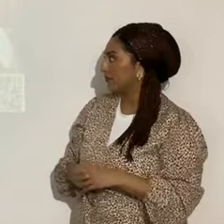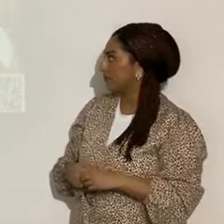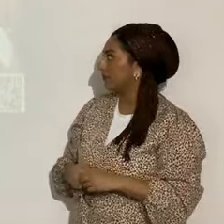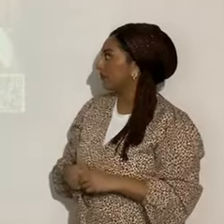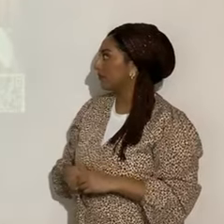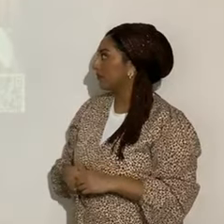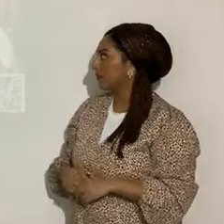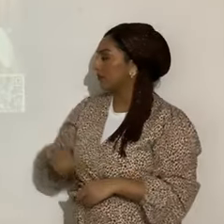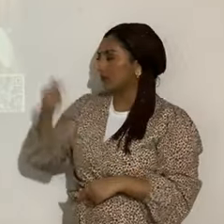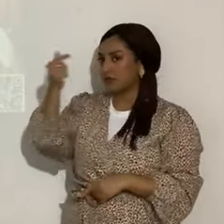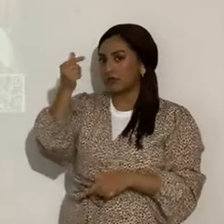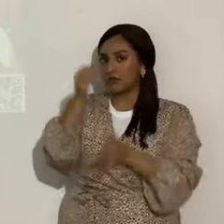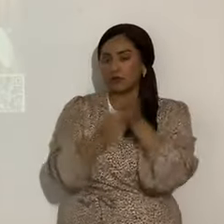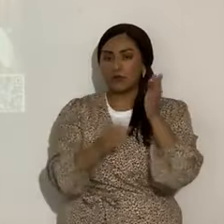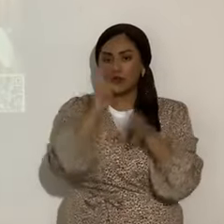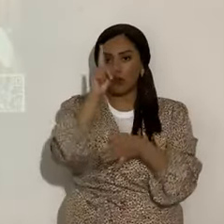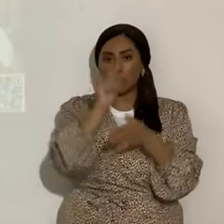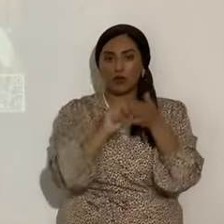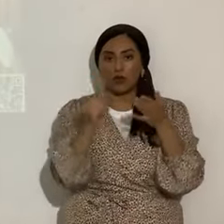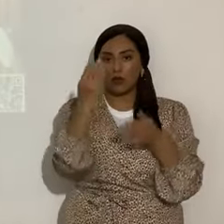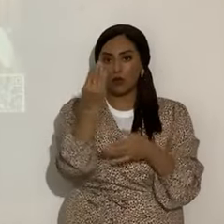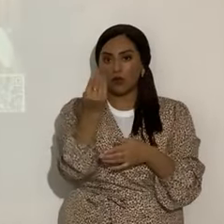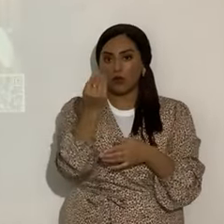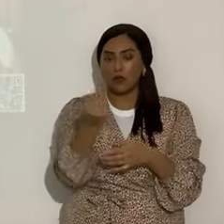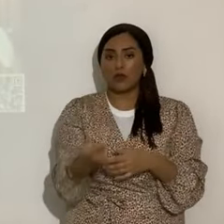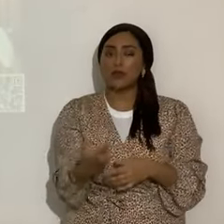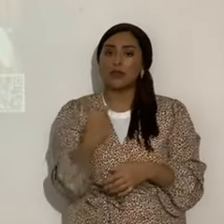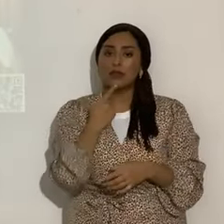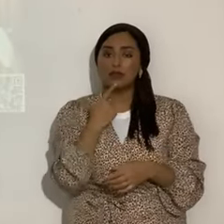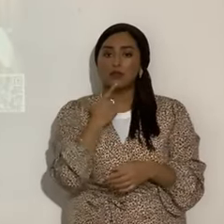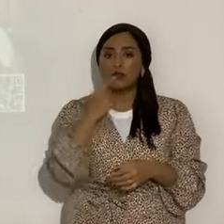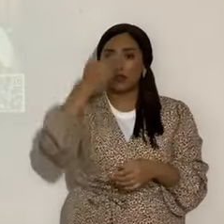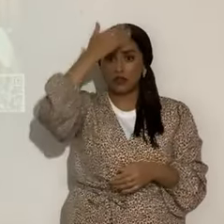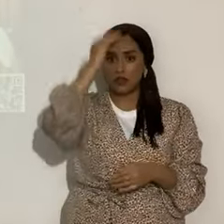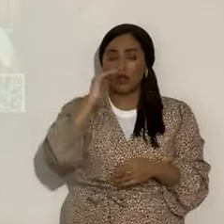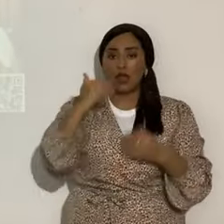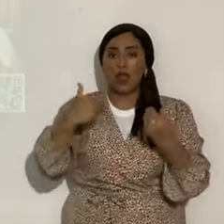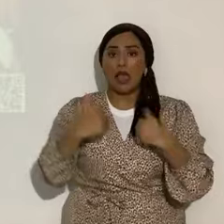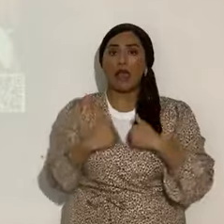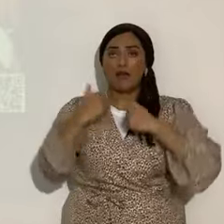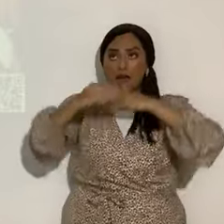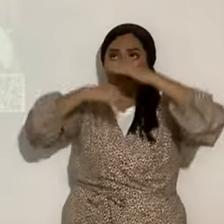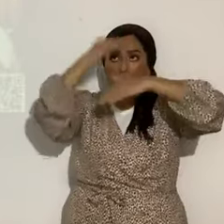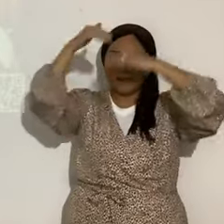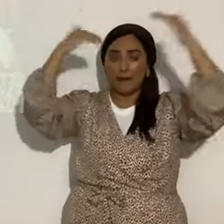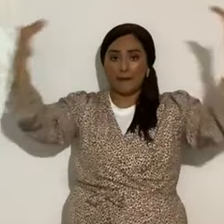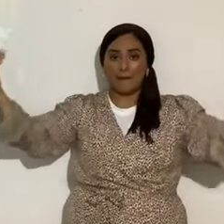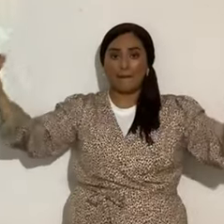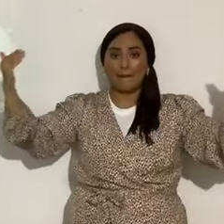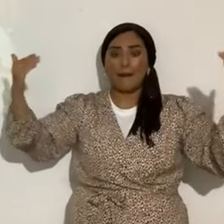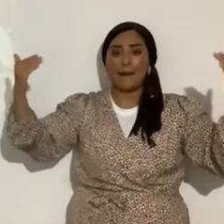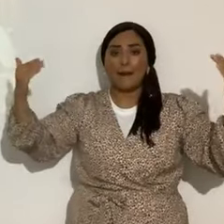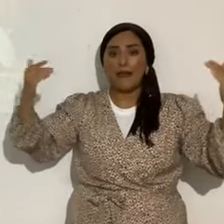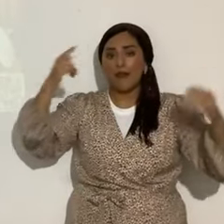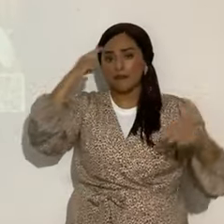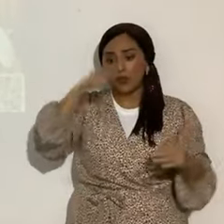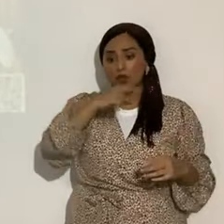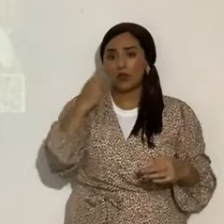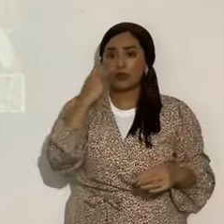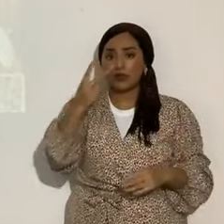Génesis 1.14. Dijo luego el Elohim, haya lumbreras en la expansión de cielos para señales de día y de noche, y